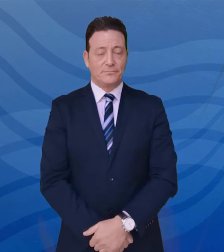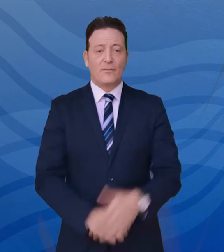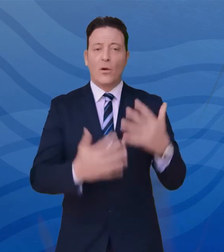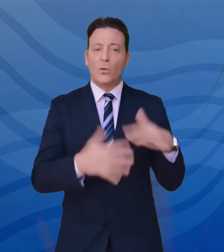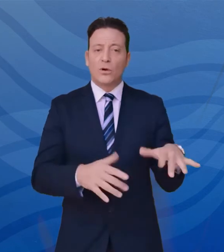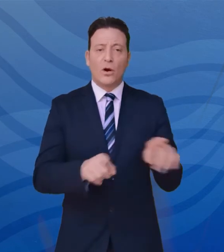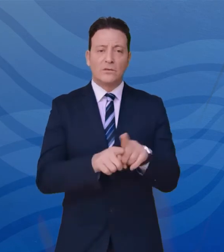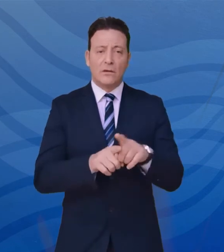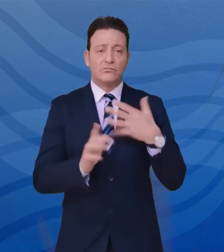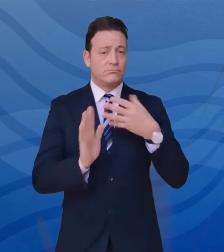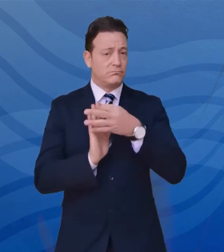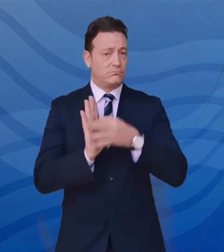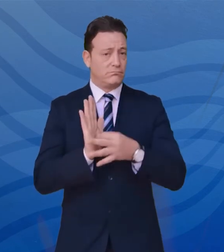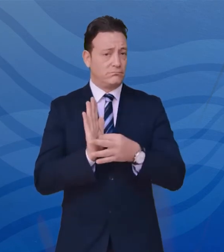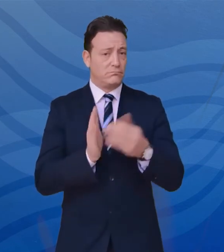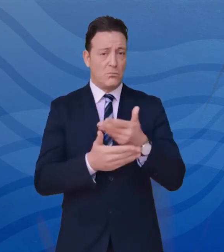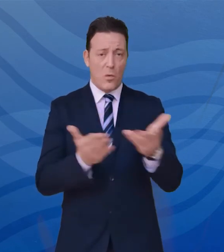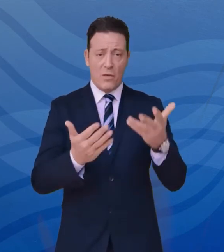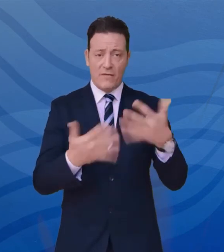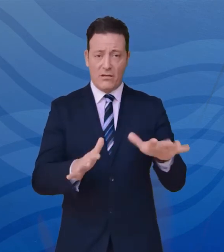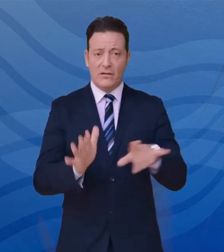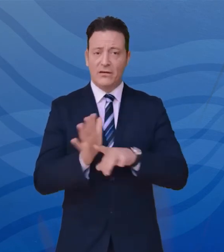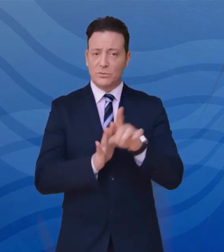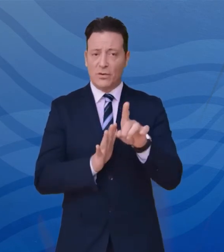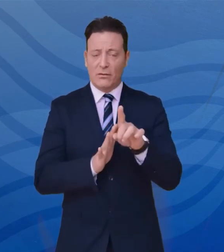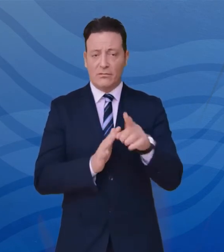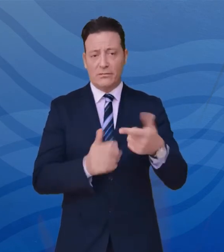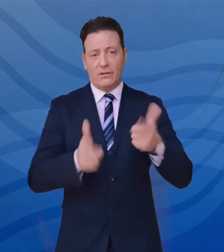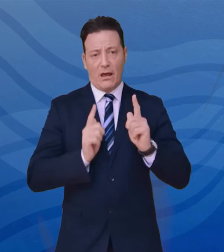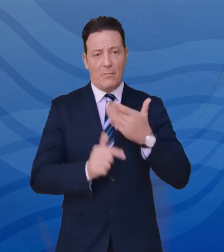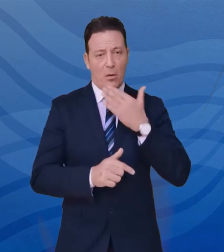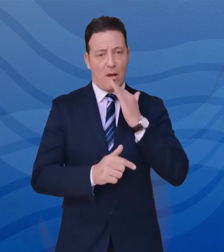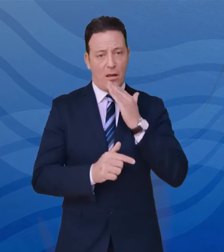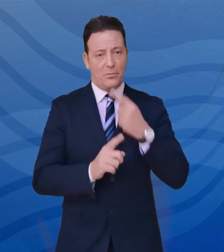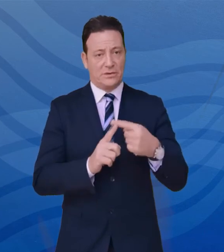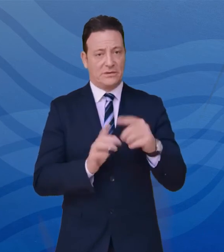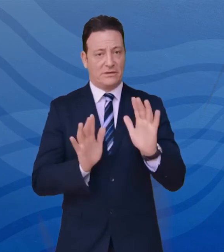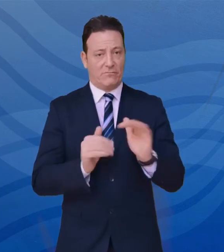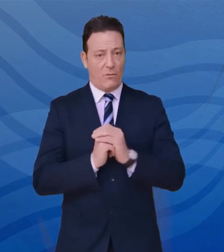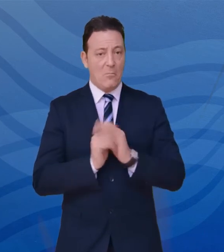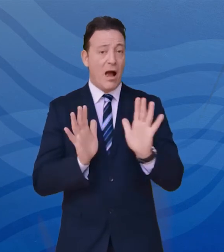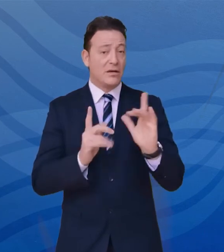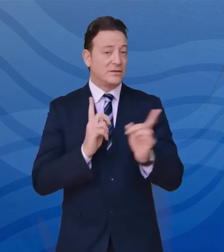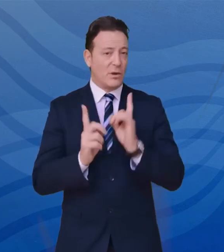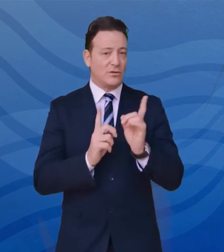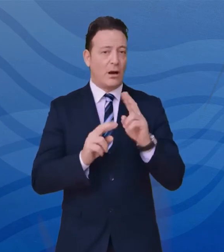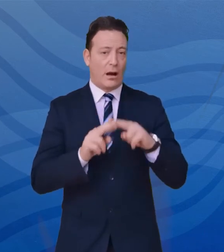alcuni indicatori già illustrati diano risultati incoraggianti, la situazione